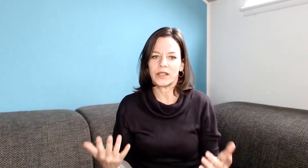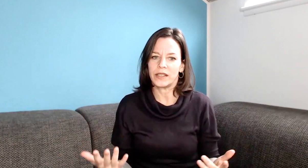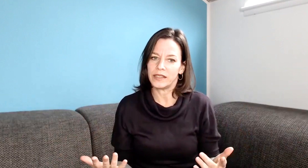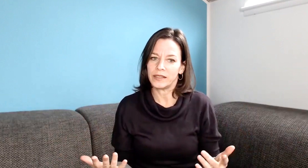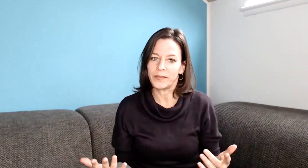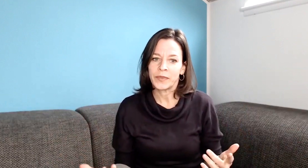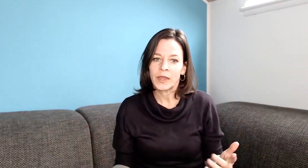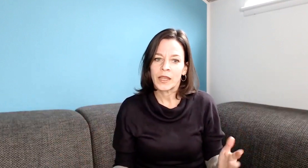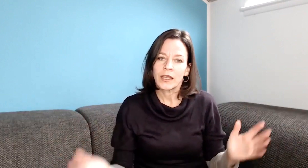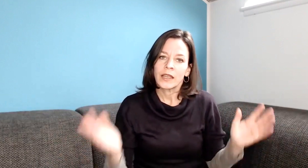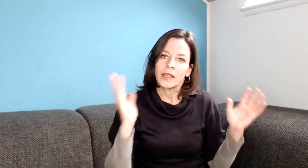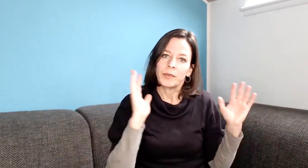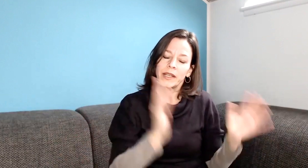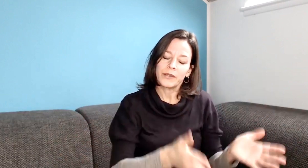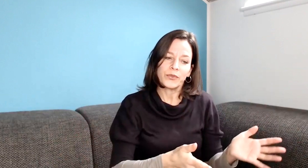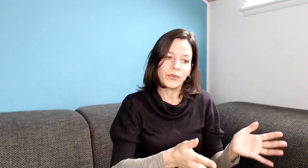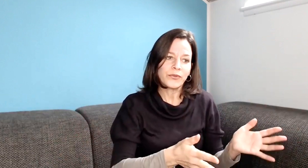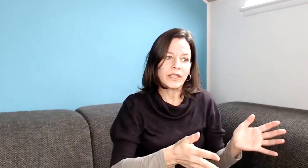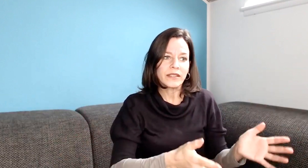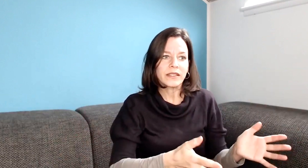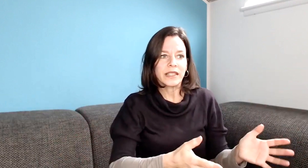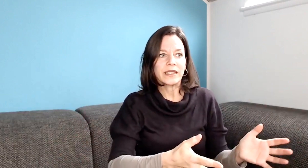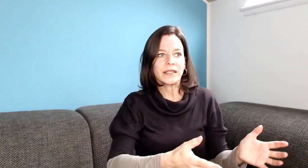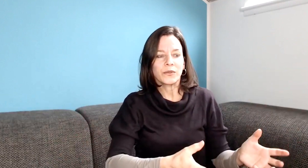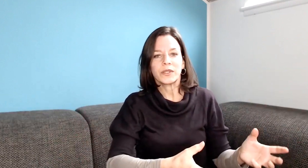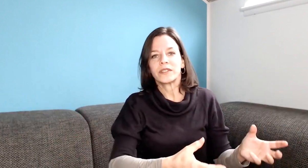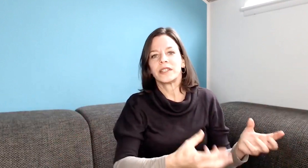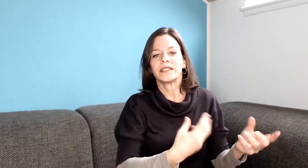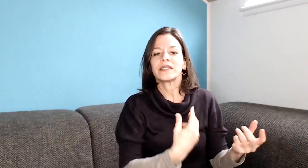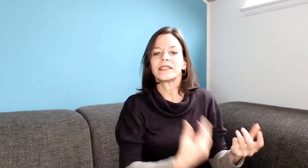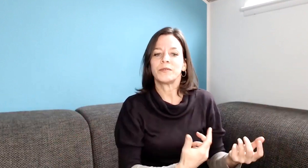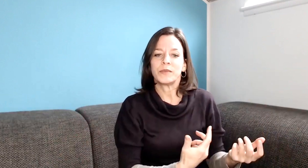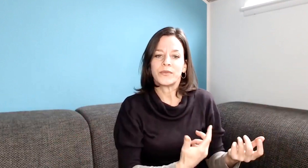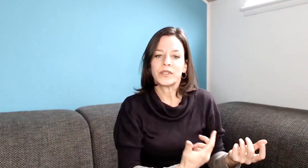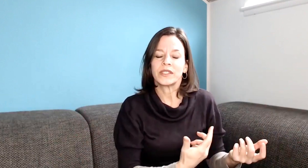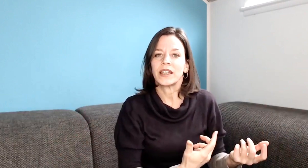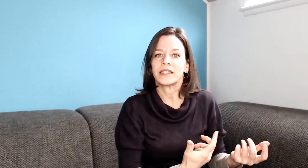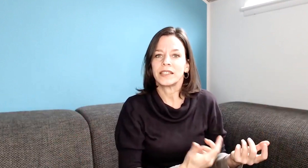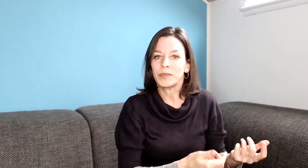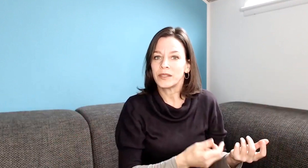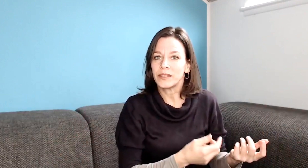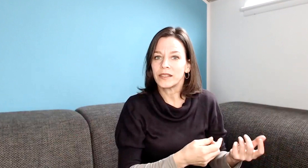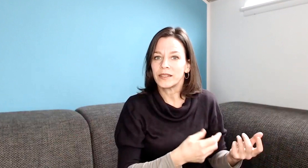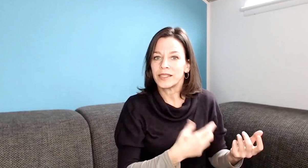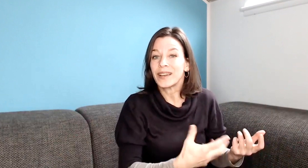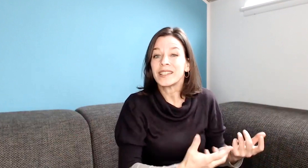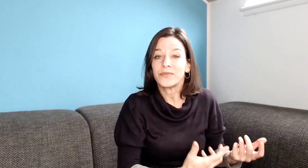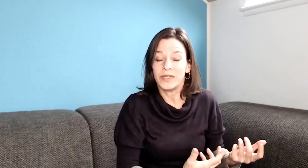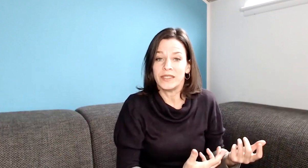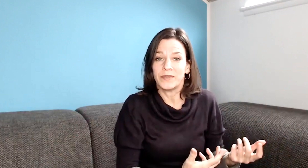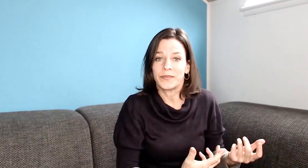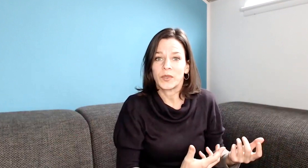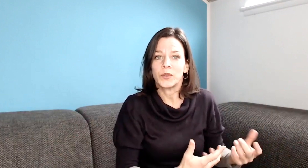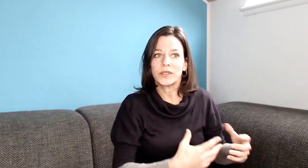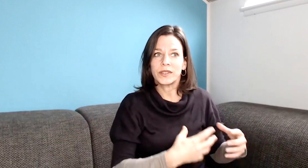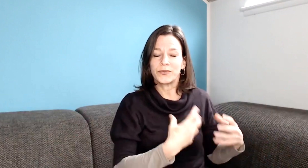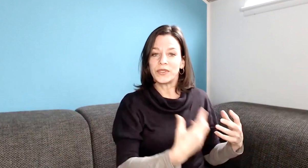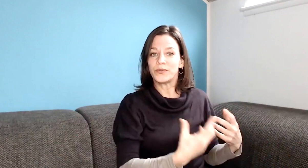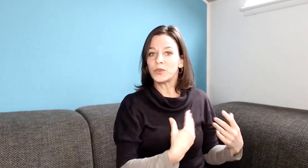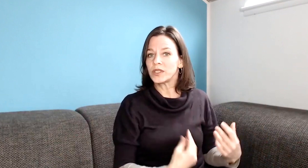erklären. Bei der Fünft ist es eher so, dass sie ja dieses Selbstbild von sich hat, ich weiß viel. Und sie fühlt